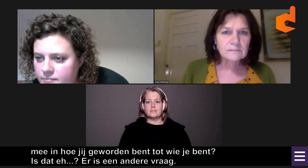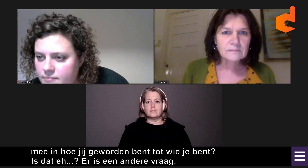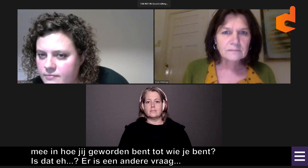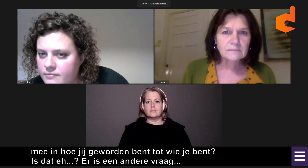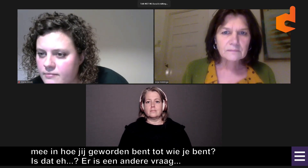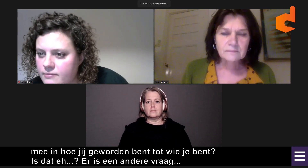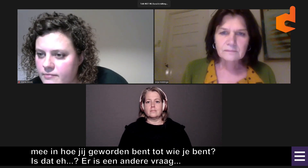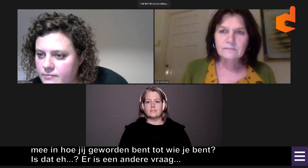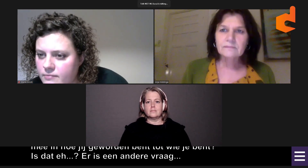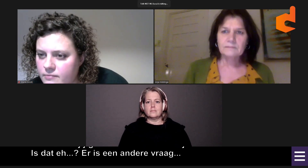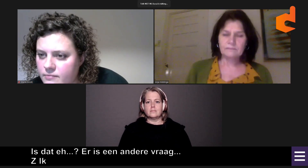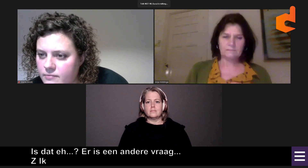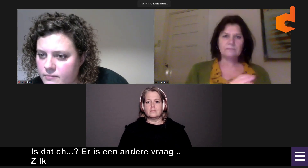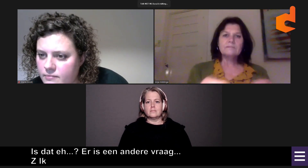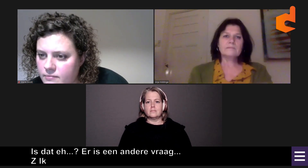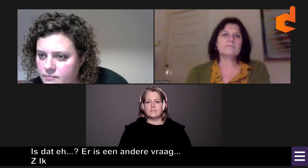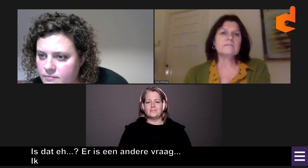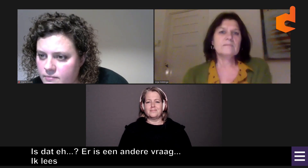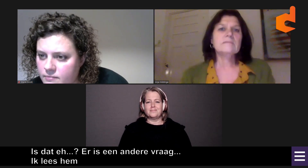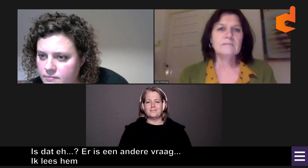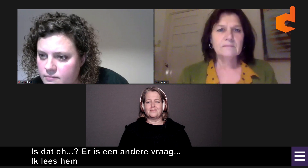Ik lees hem even zodat ik hem kan herhalen.